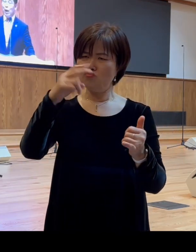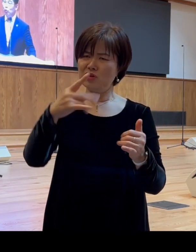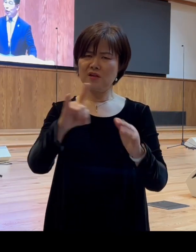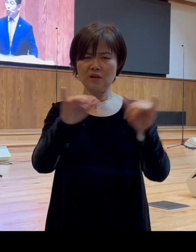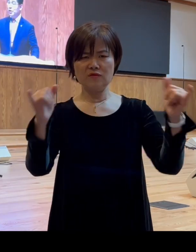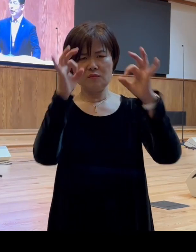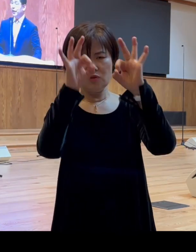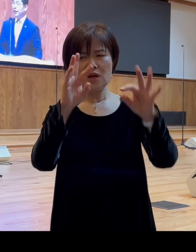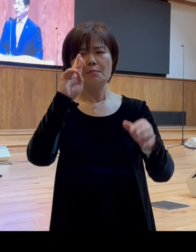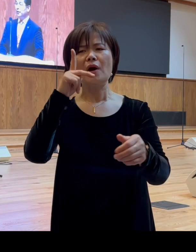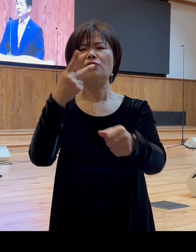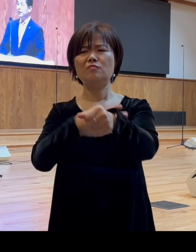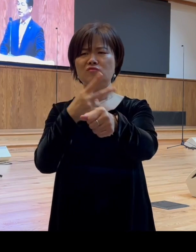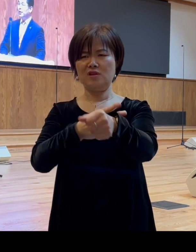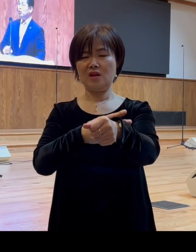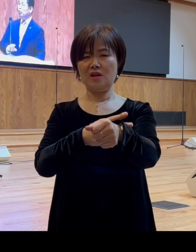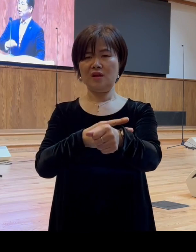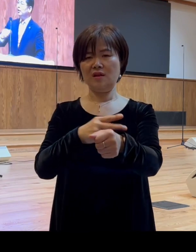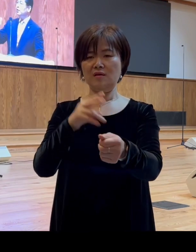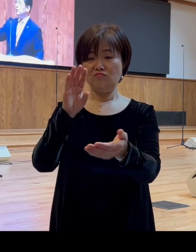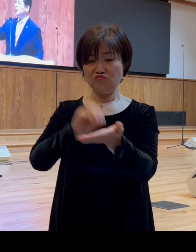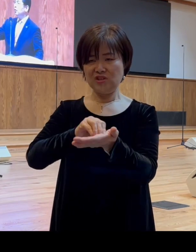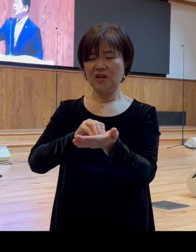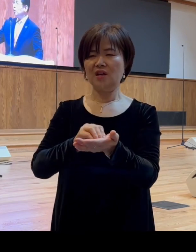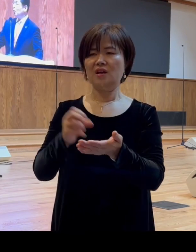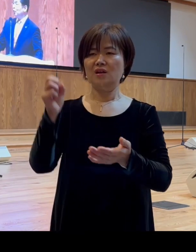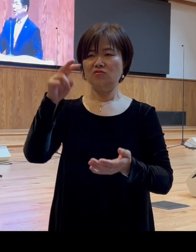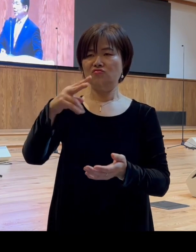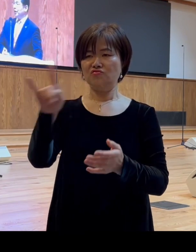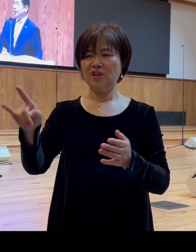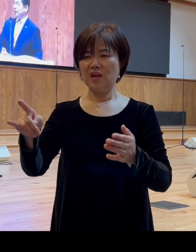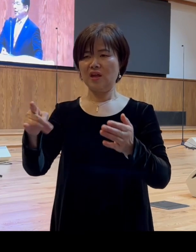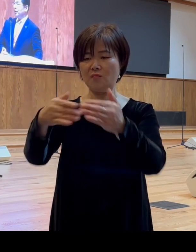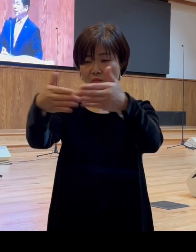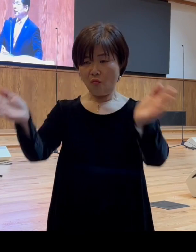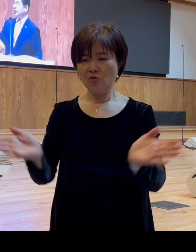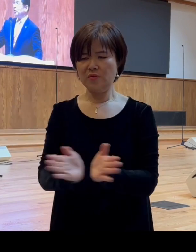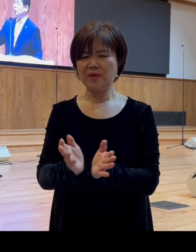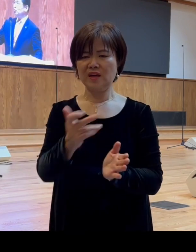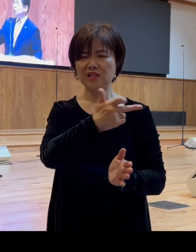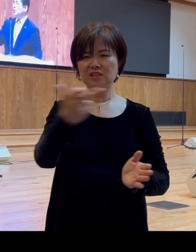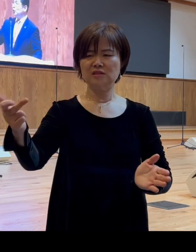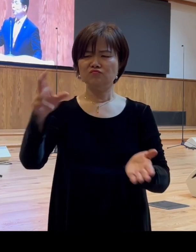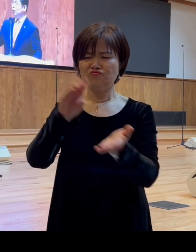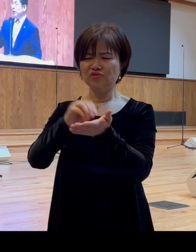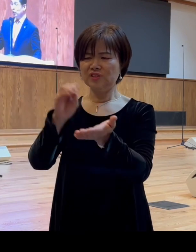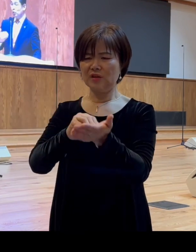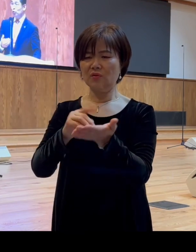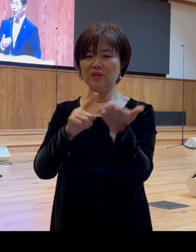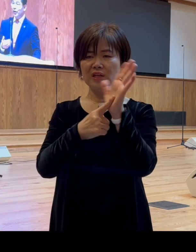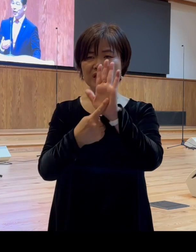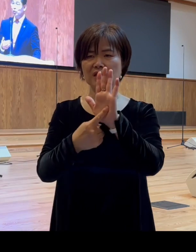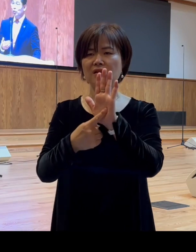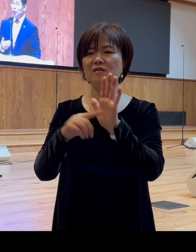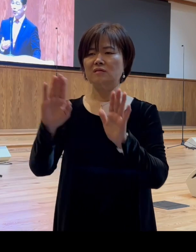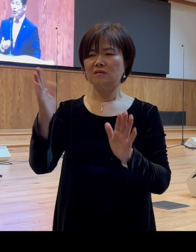문제인데 이게 유대인들 어떤 커뮤니티에 큰 어떤 문제로 비화될 것을 우려해 가지고 그럼